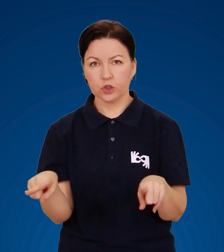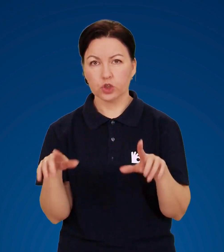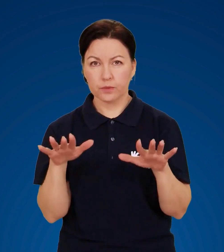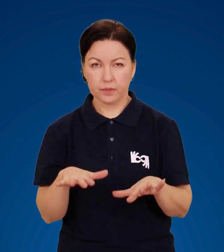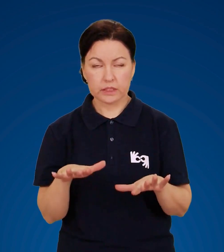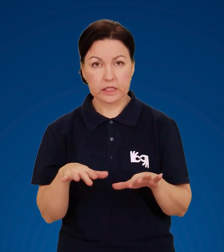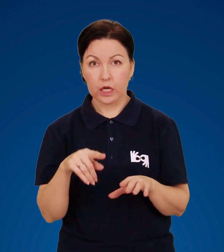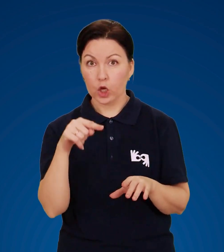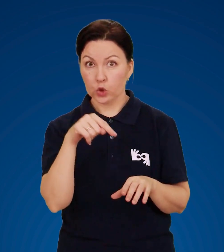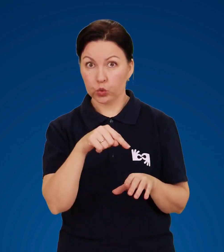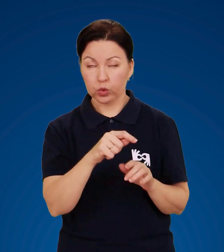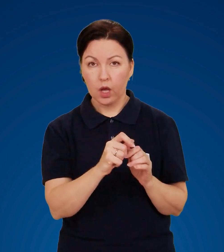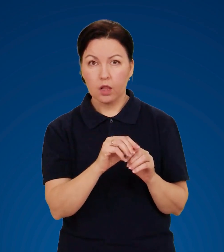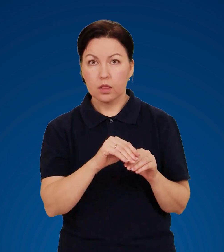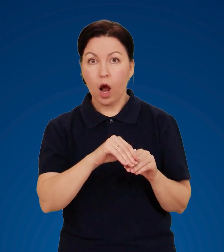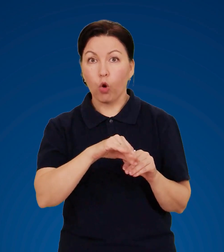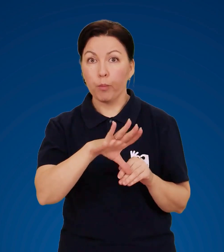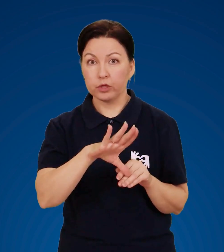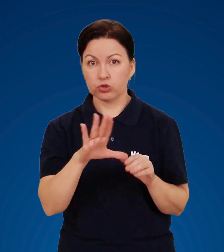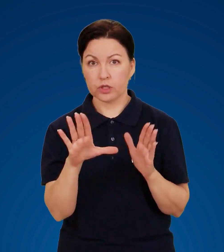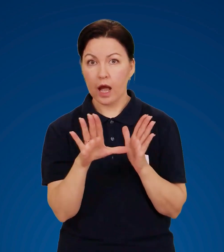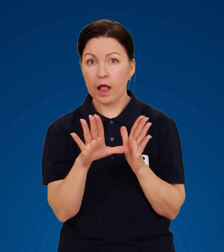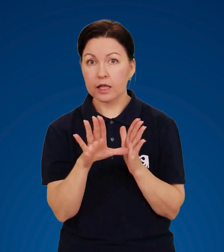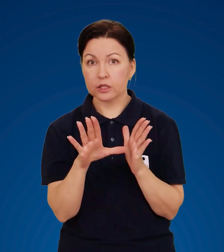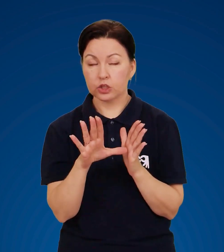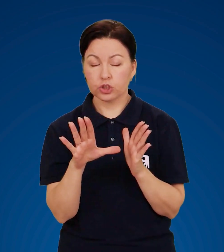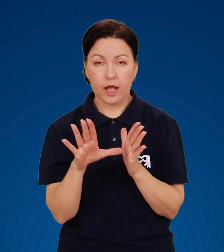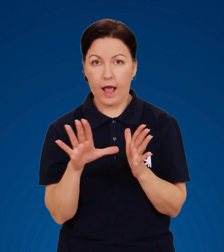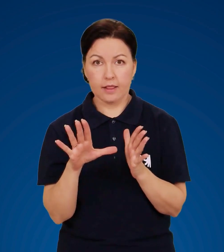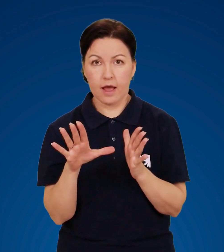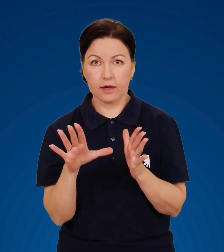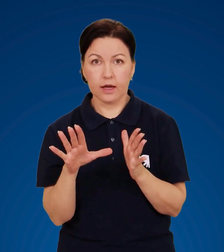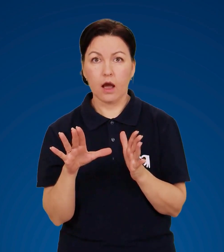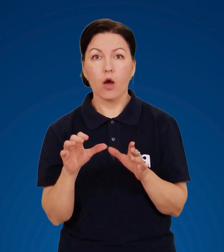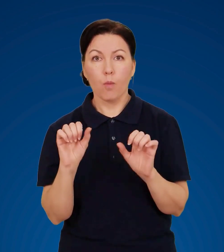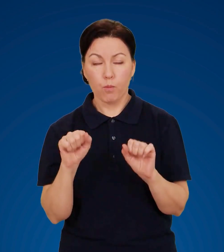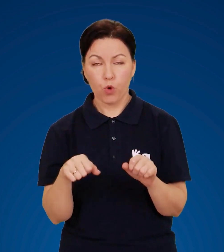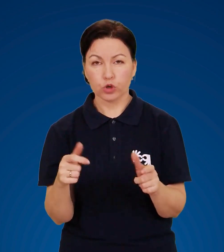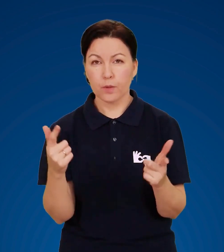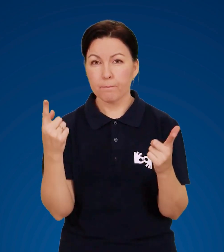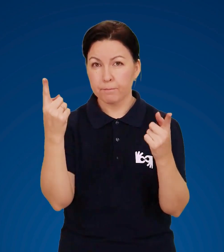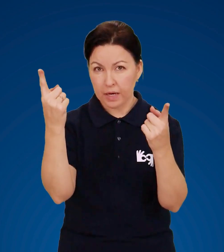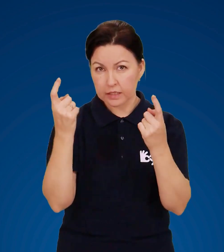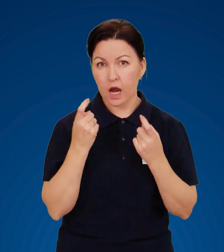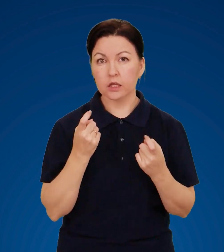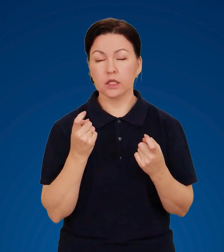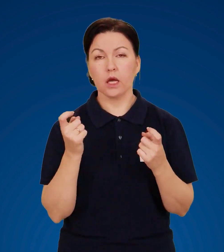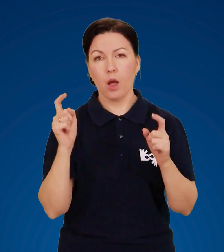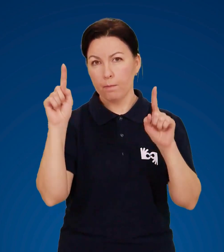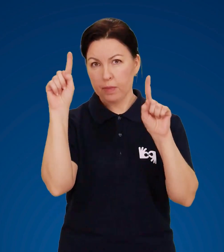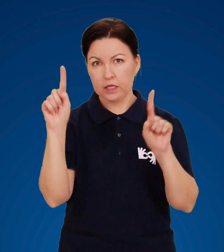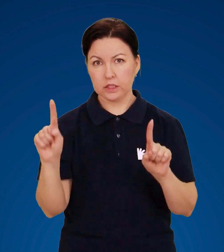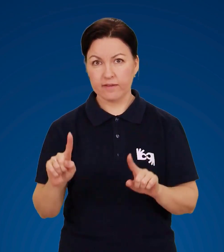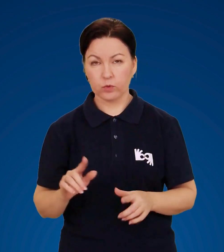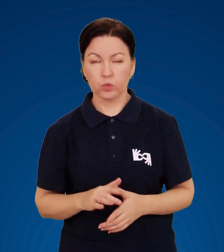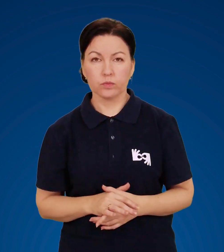перейдіть в інше місце, бо тут накопичується електрична енергія, що може притягти блискавку.